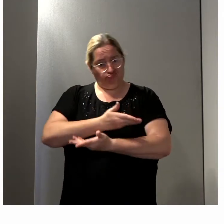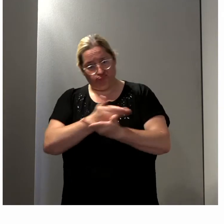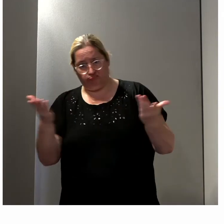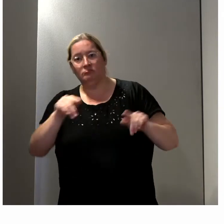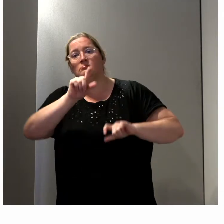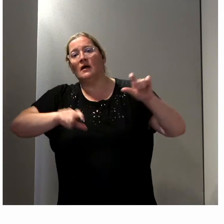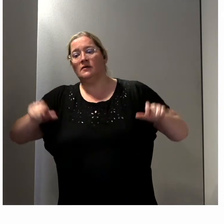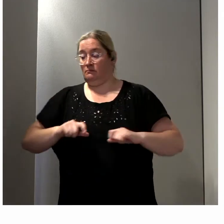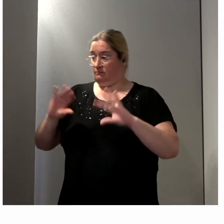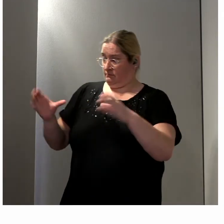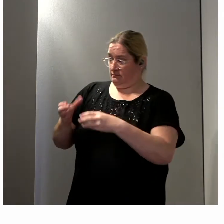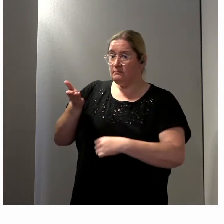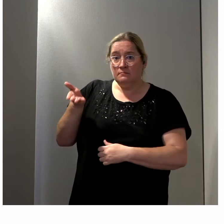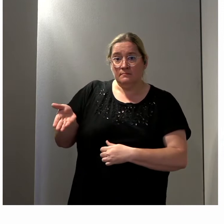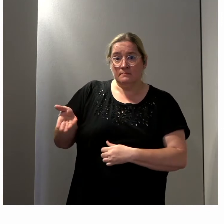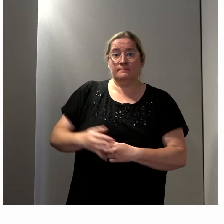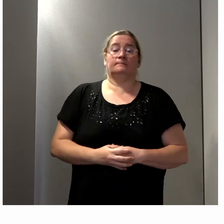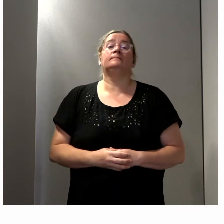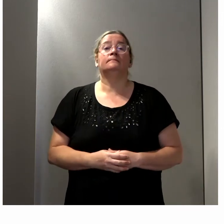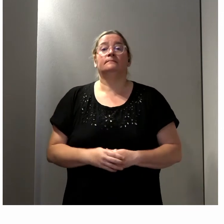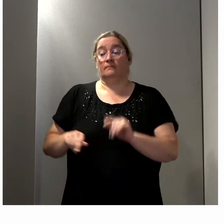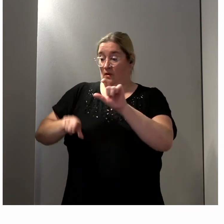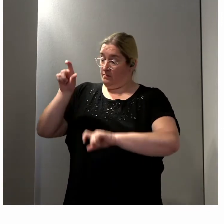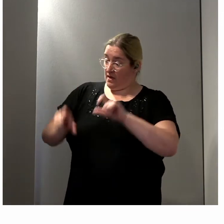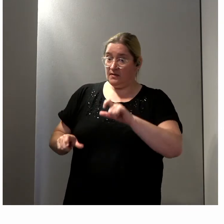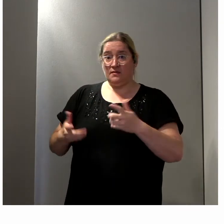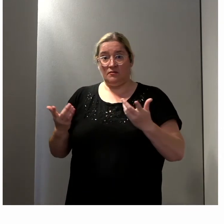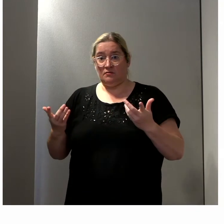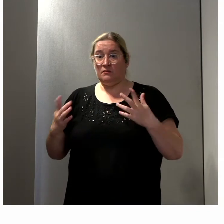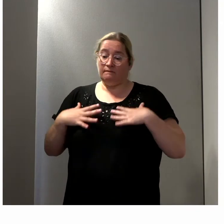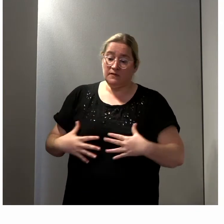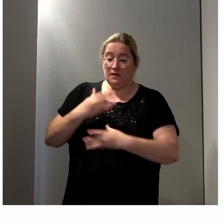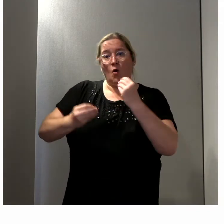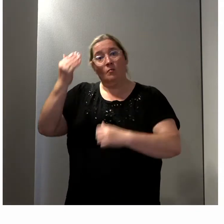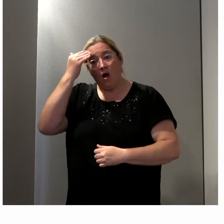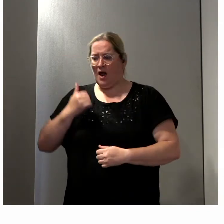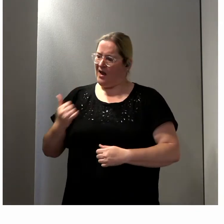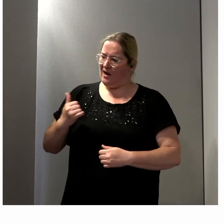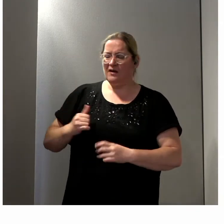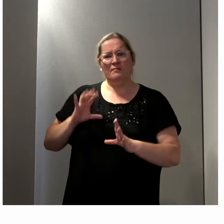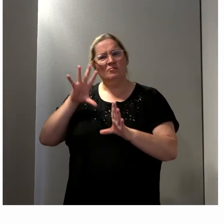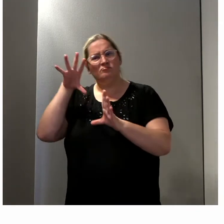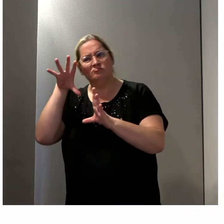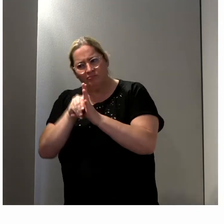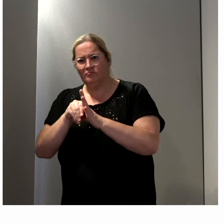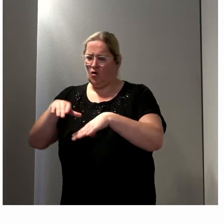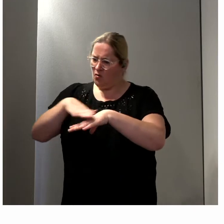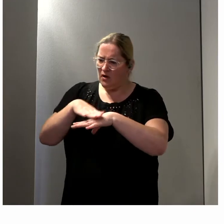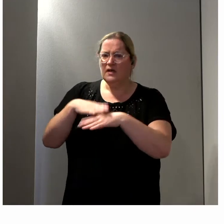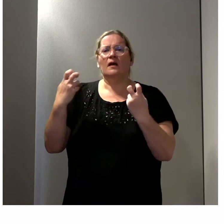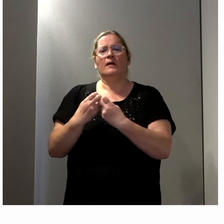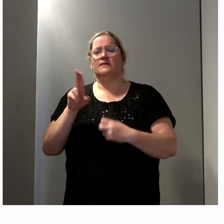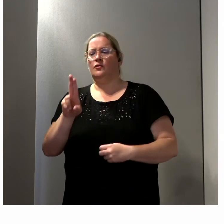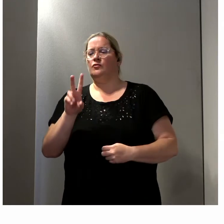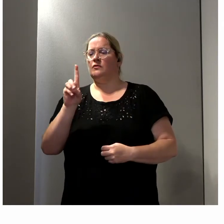ces personnes, et un autre qui représente des personnes physiques ou morales concernées par les politiques, comme l'UDAF, par exemple, ou autres.